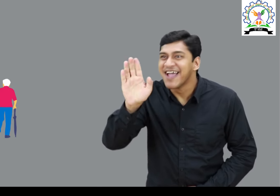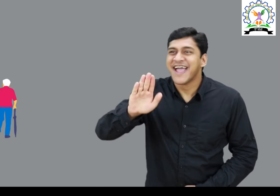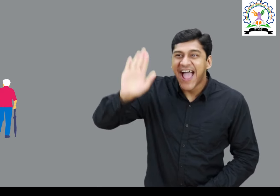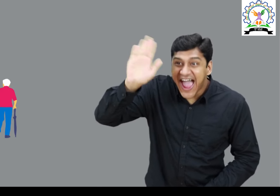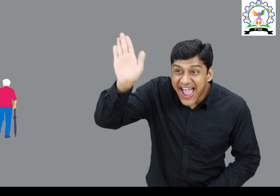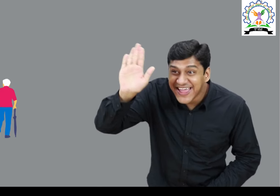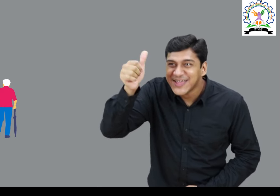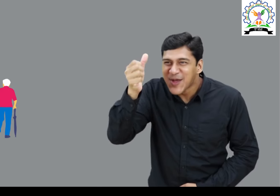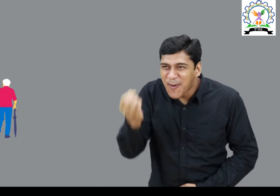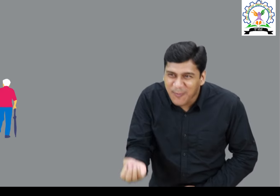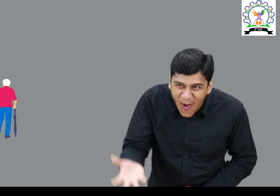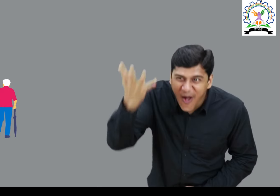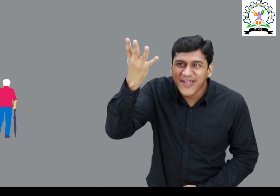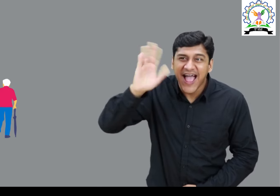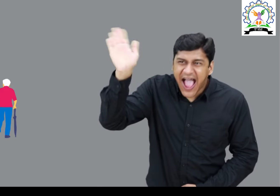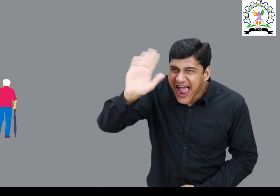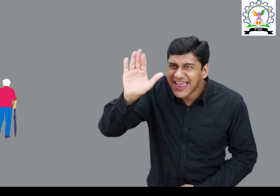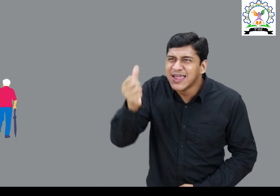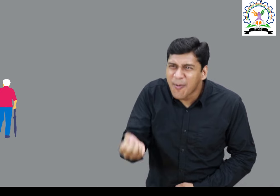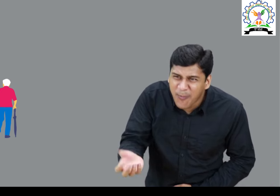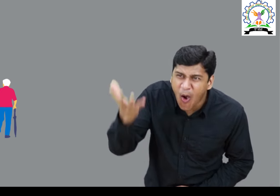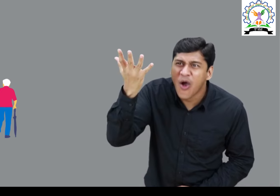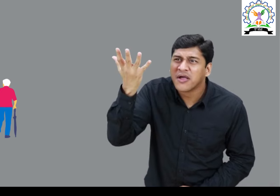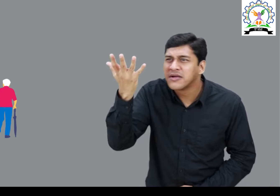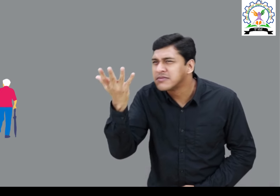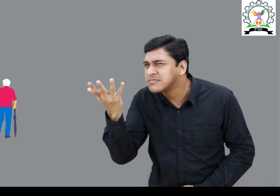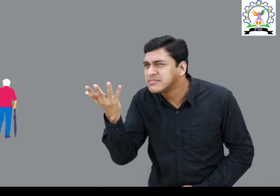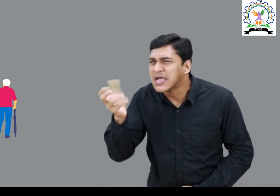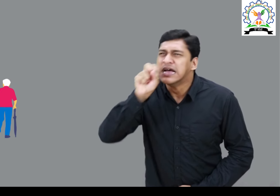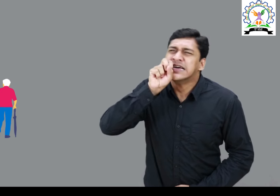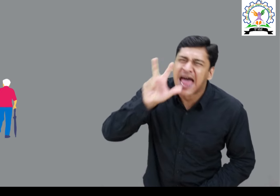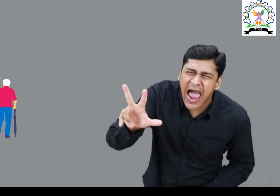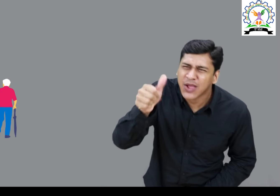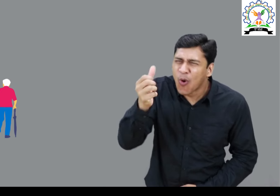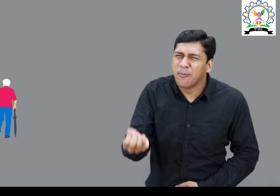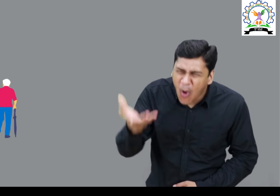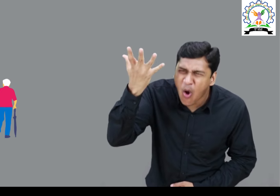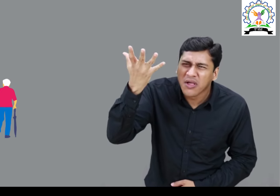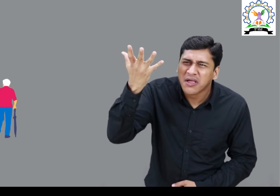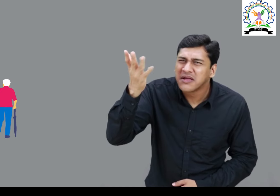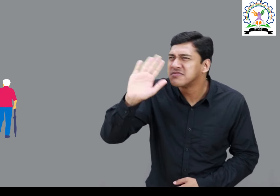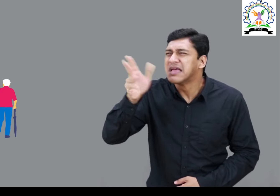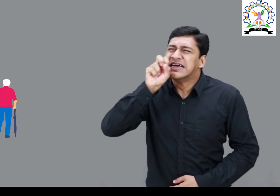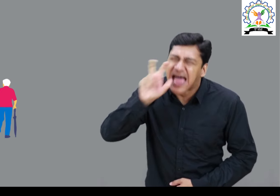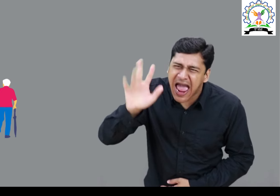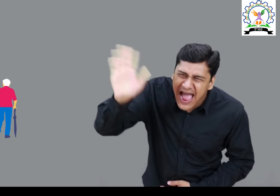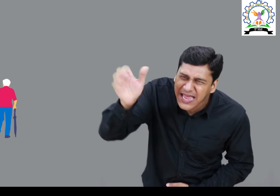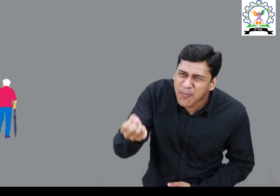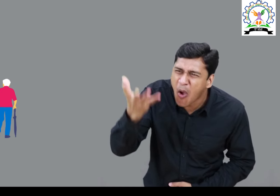गुड मॉर्निंग, गुड मॉर्निंग, जब वे देखता है कि बुजुर्ग वेक्ती ने उसकी और नहीं देखा, तब वे उचे आवाज में चिला कर उन्हें गुड मॉर्निंग